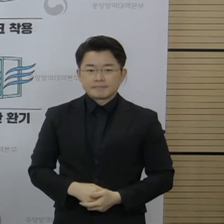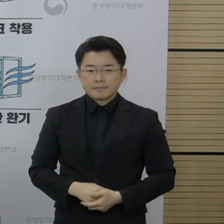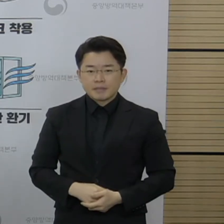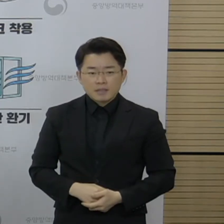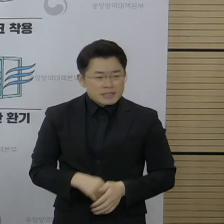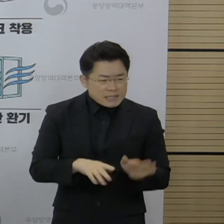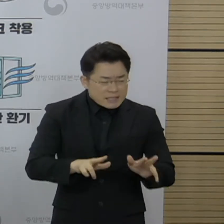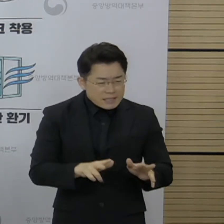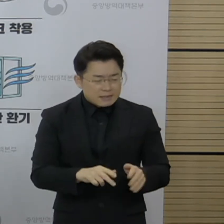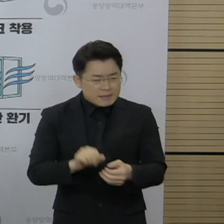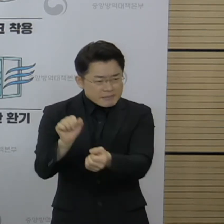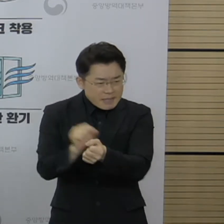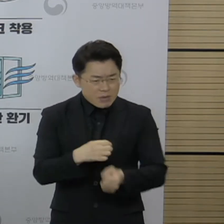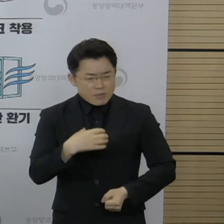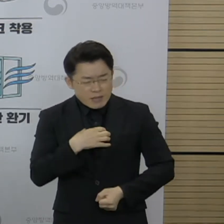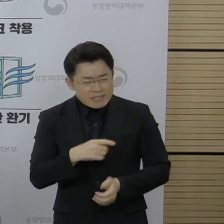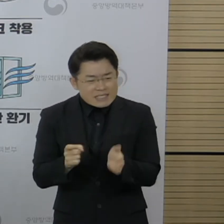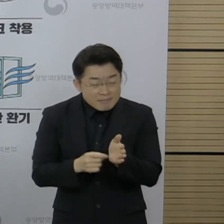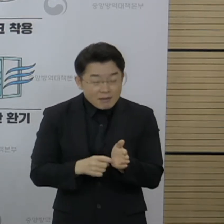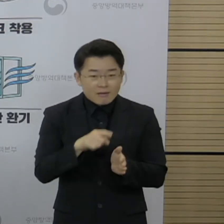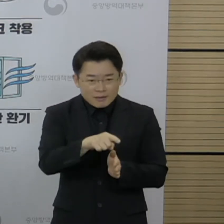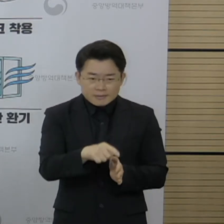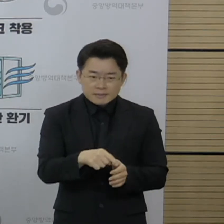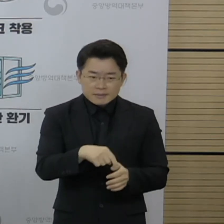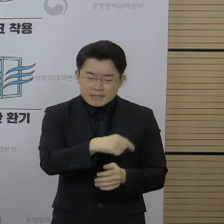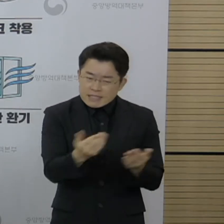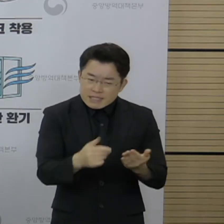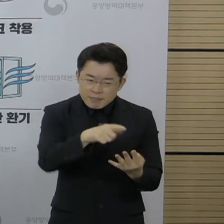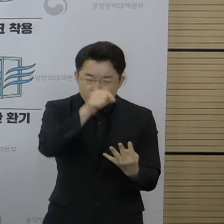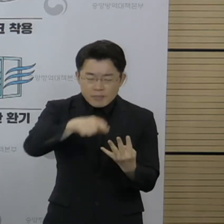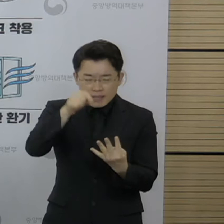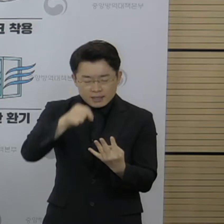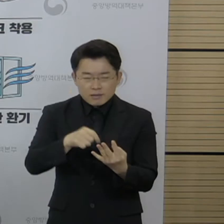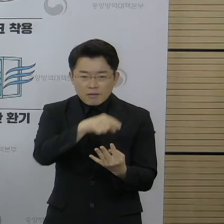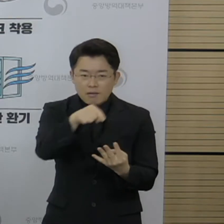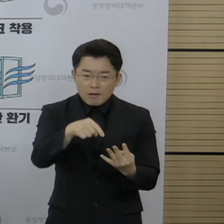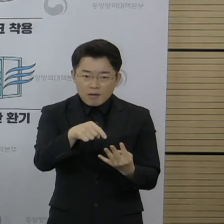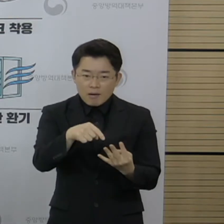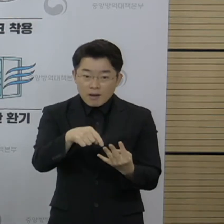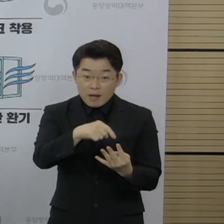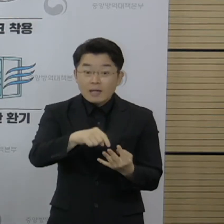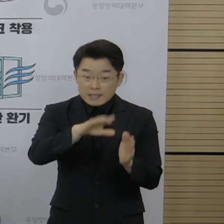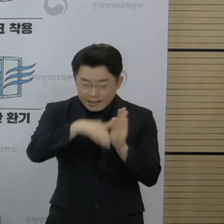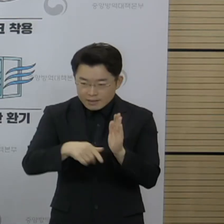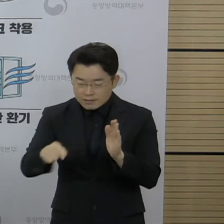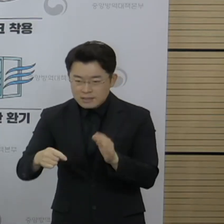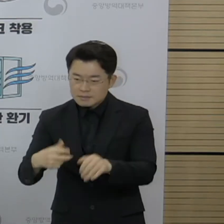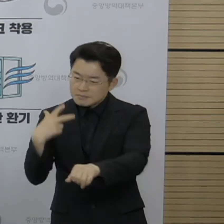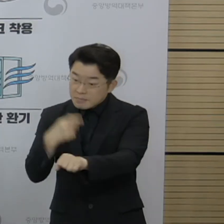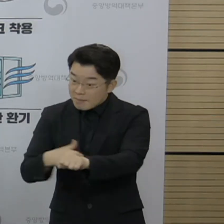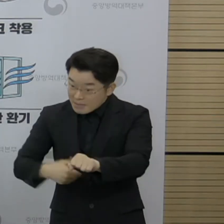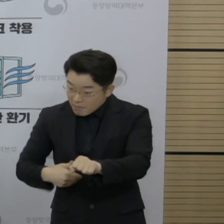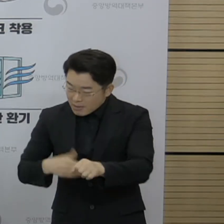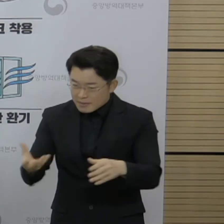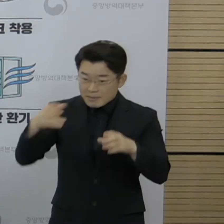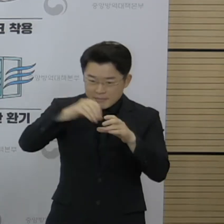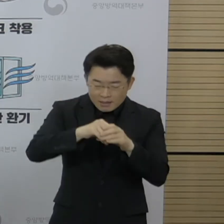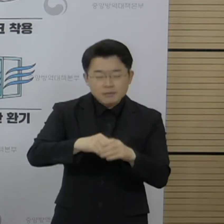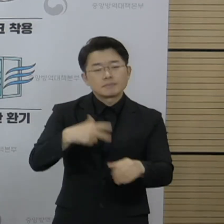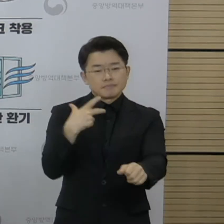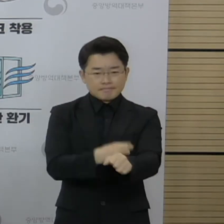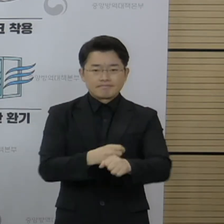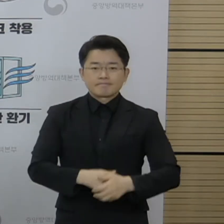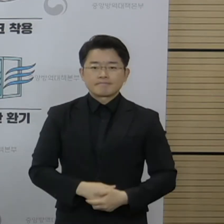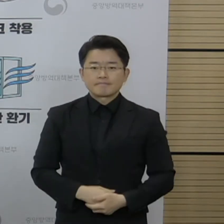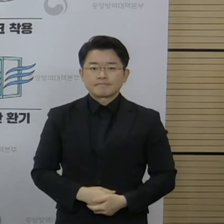시급하게 직종으로 접종을 해야 된다고 하면 그런 부분들도 포함해서 먼저 접종을 진행할 수도 있을 거라고 판단하고